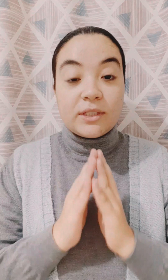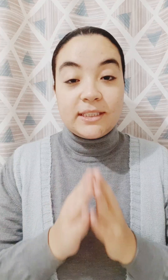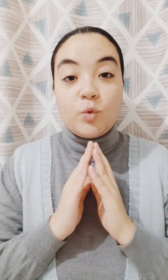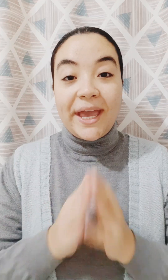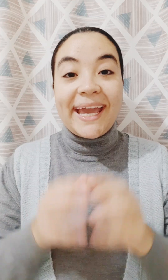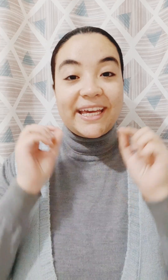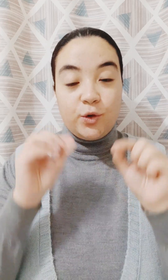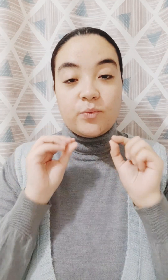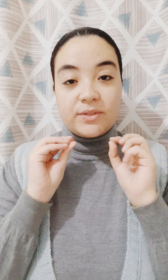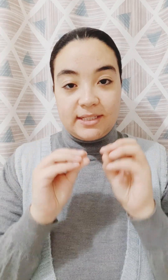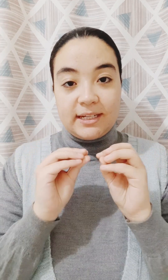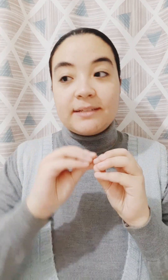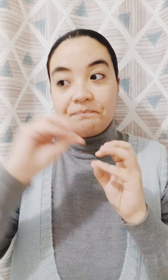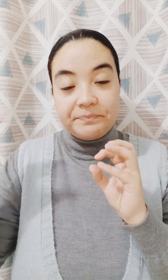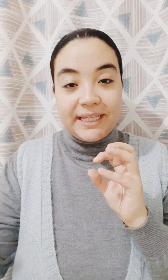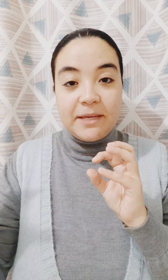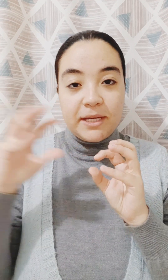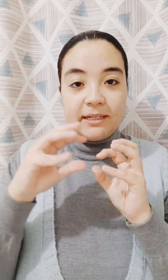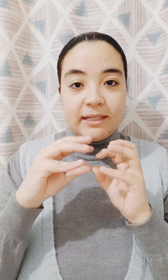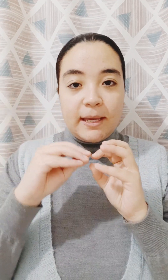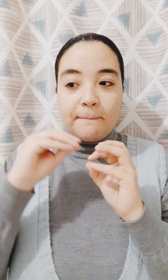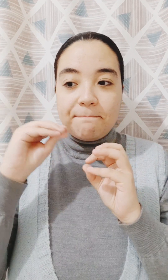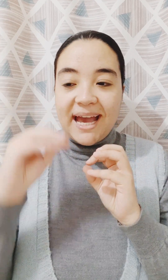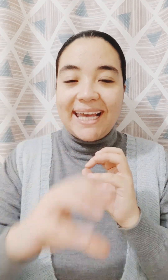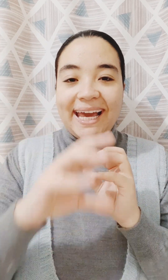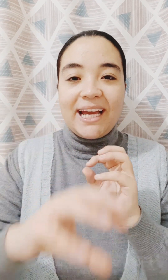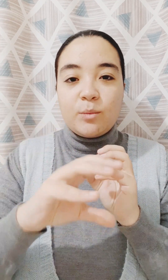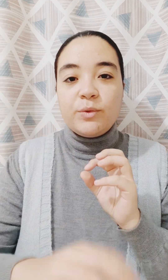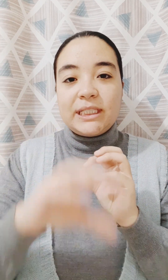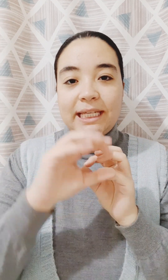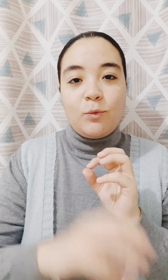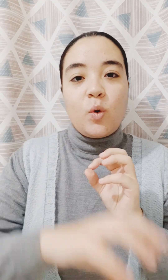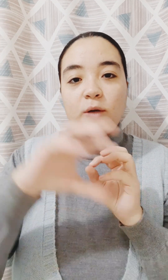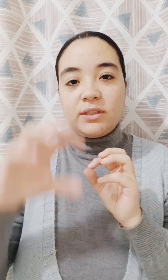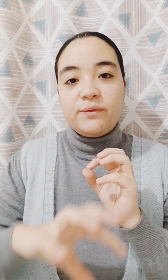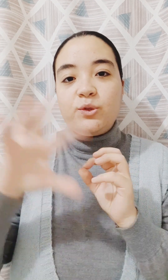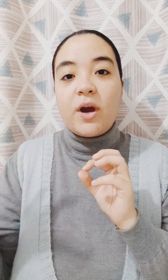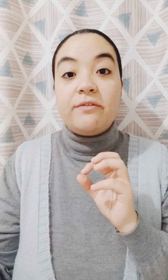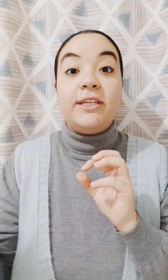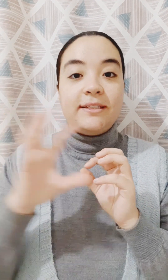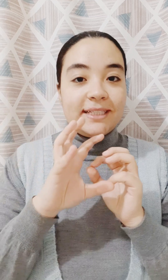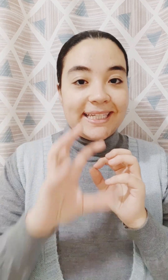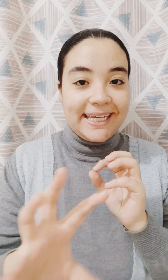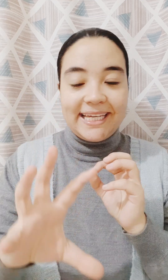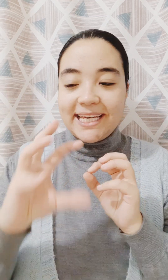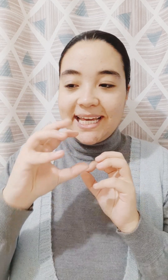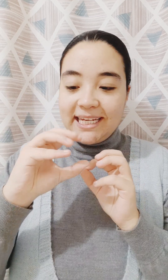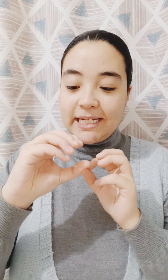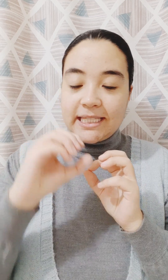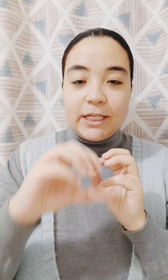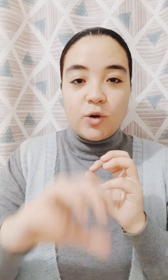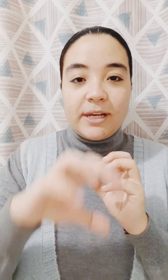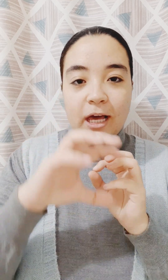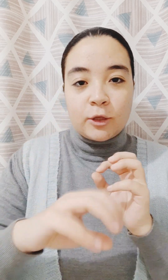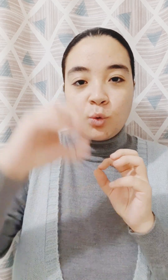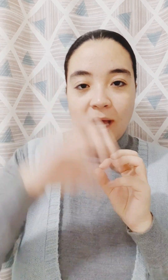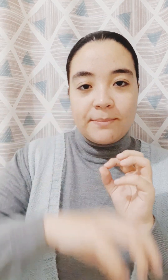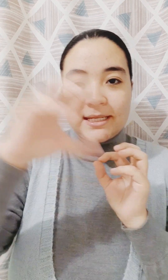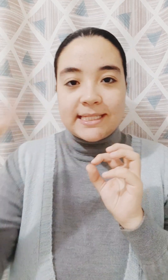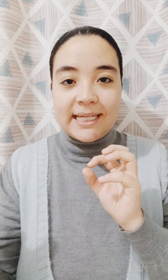تختموا آخر يوم في السنة دايما با اهل احدها ما تنافذوها فيه لماذا؟ لانه ده اليوم اللي على طول قبل السنة